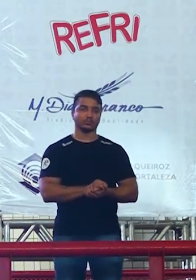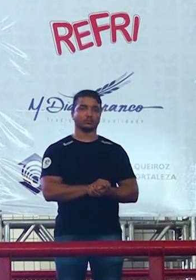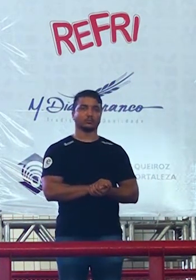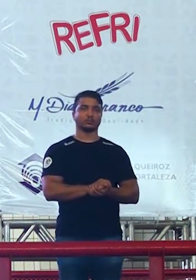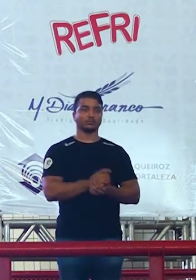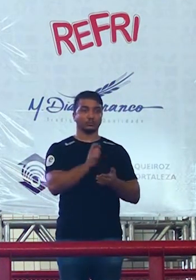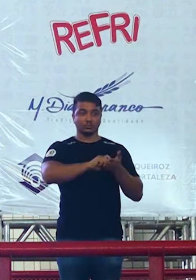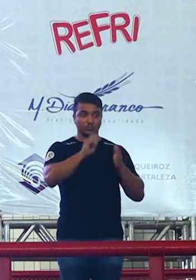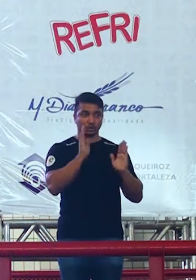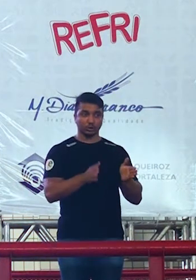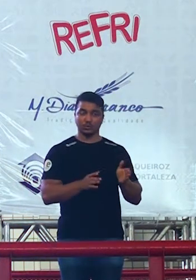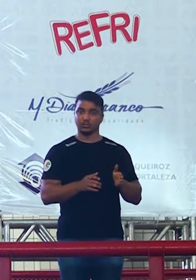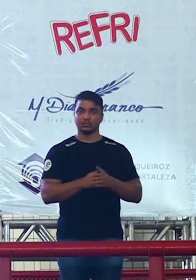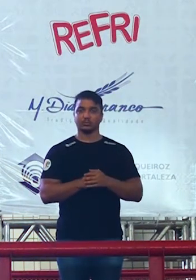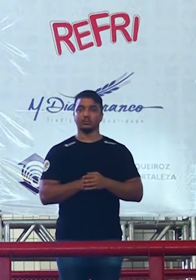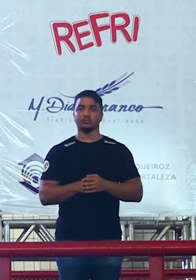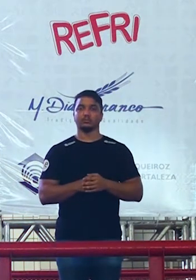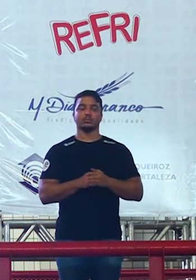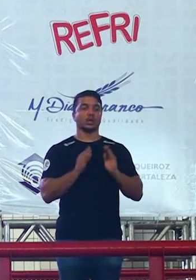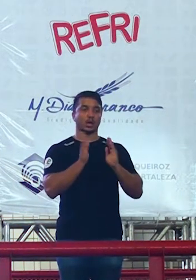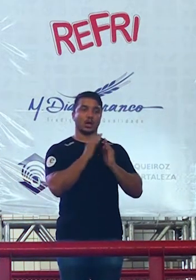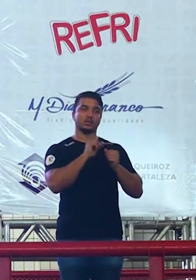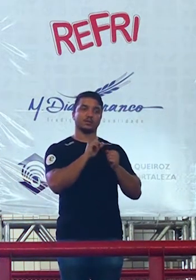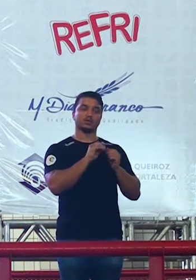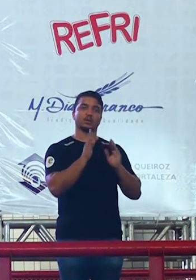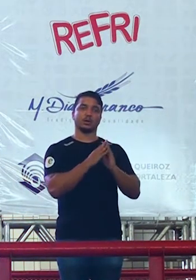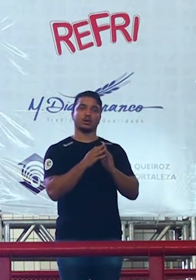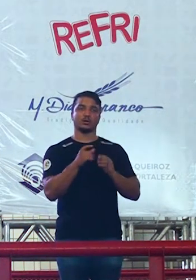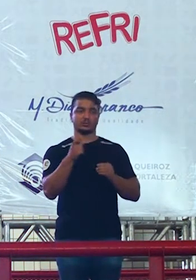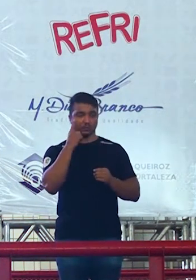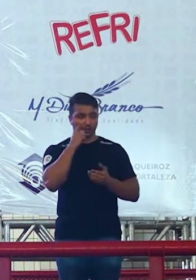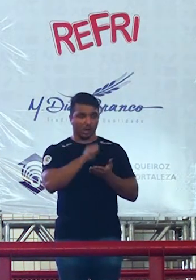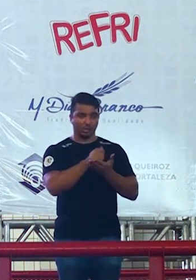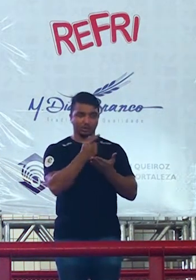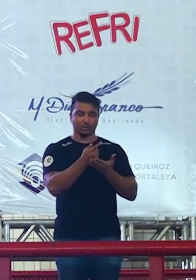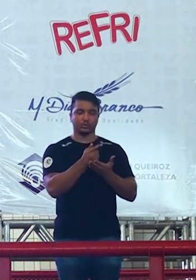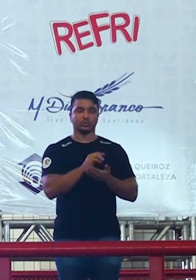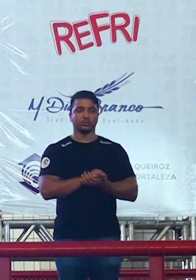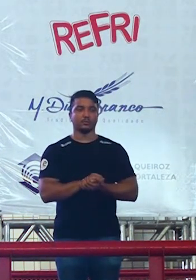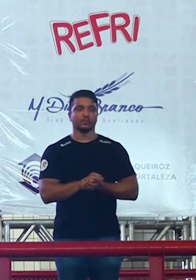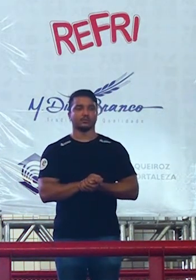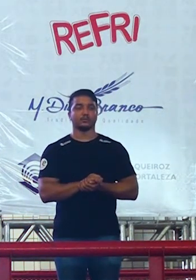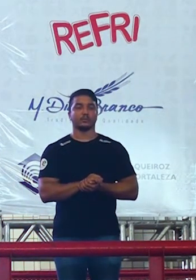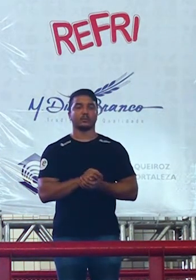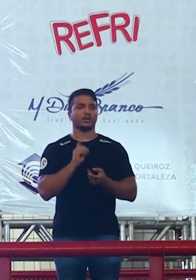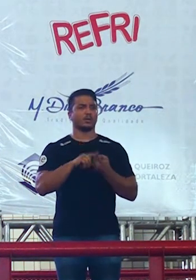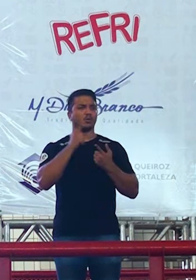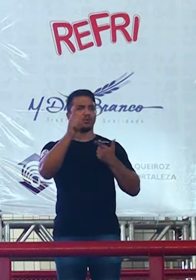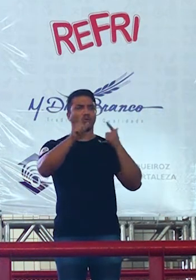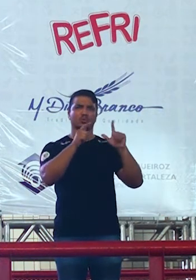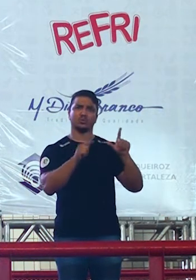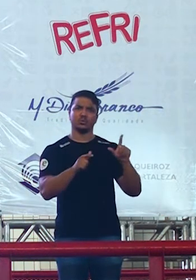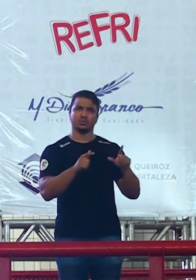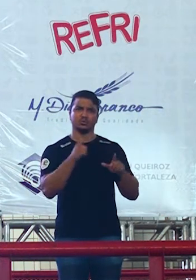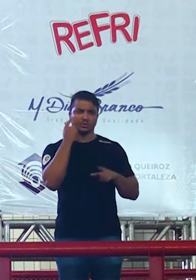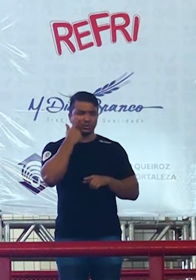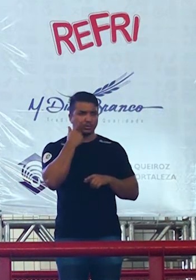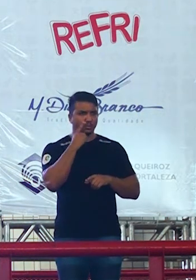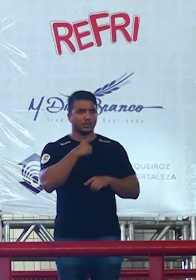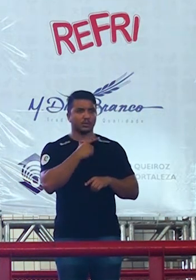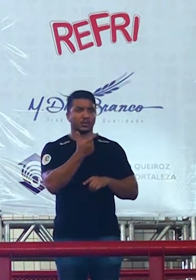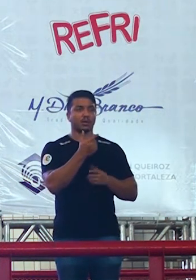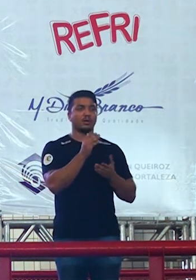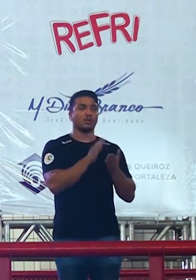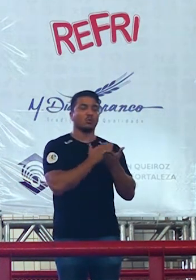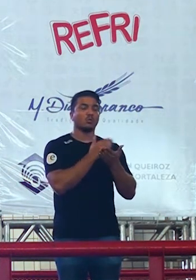anotou aí né deverzinho de casa olha a agenda que a gente vai conferir tem mais coisa na revista ora não tem são 200